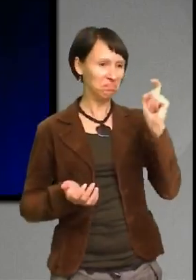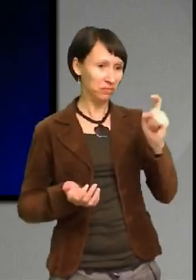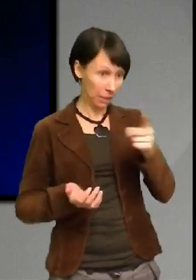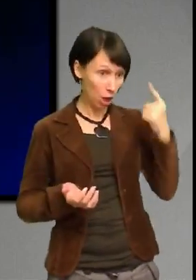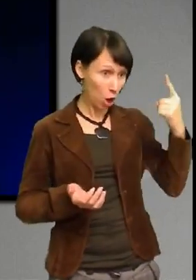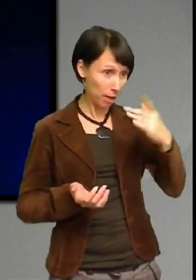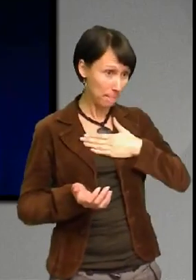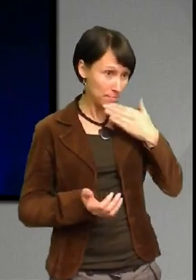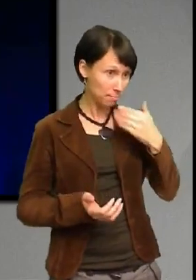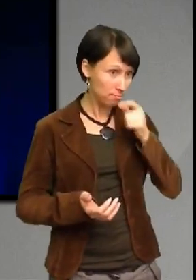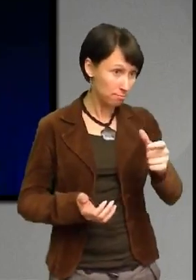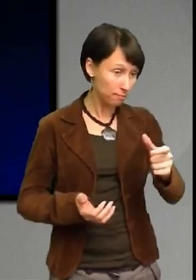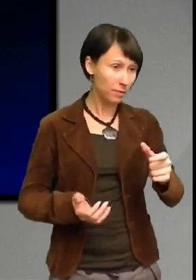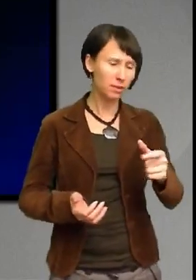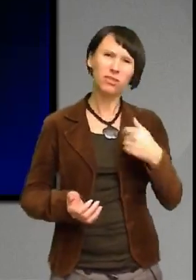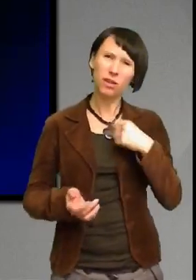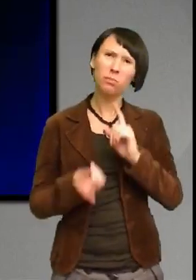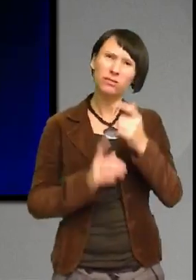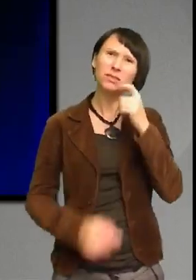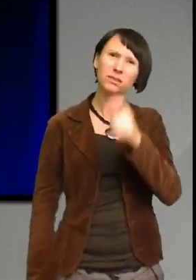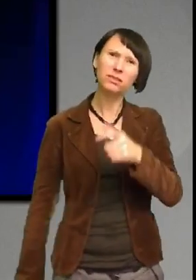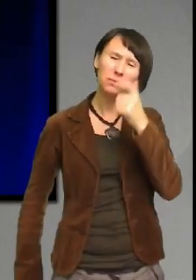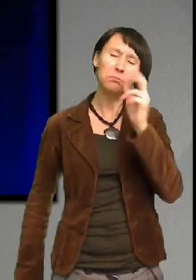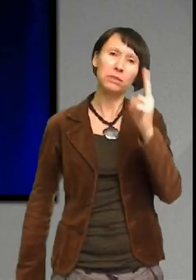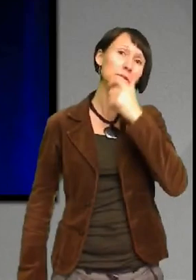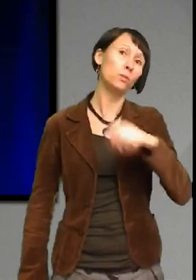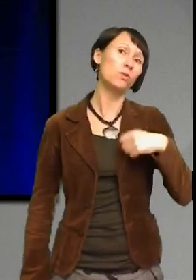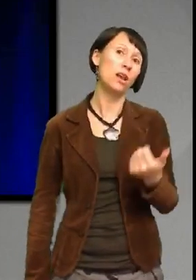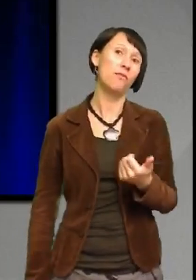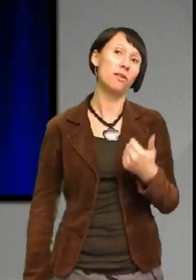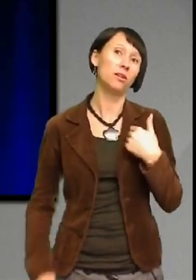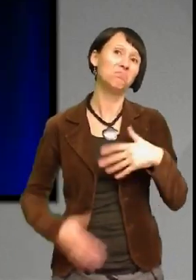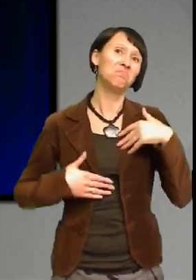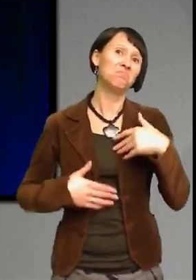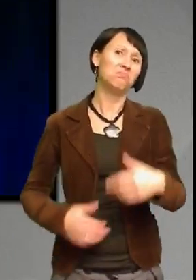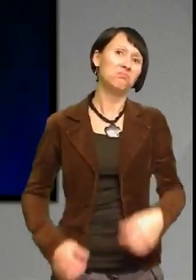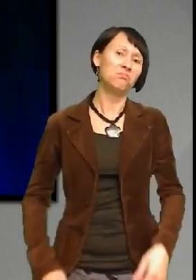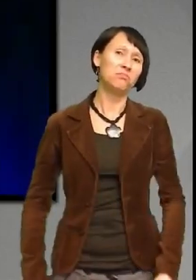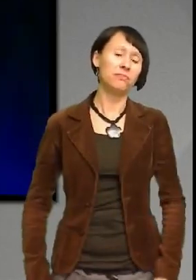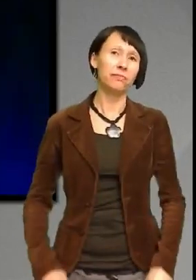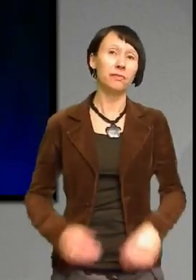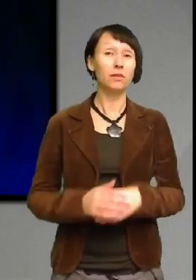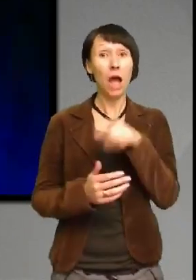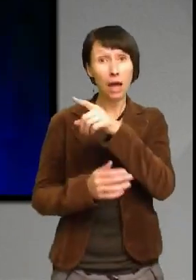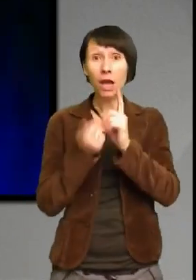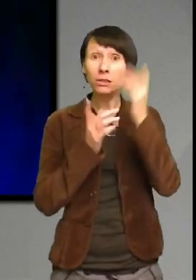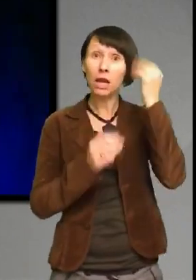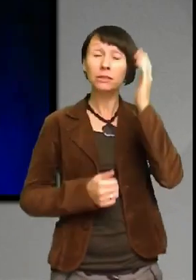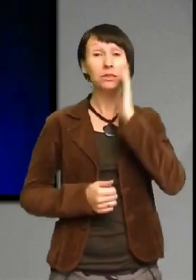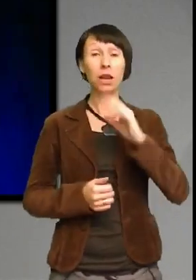Jag blir ganska sur och upprörd. Det hade inte gjort mig någonting om han sa. Kan ni koppla hunden när ni är snälla? För det